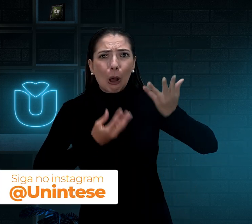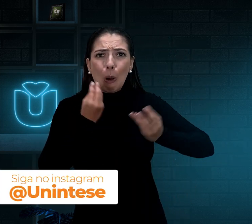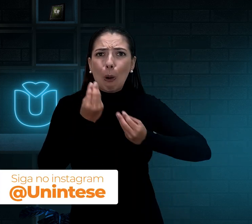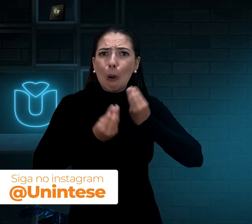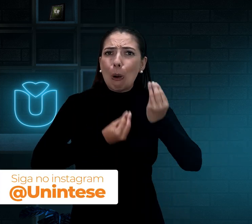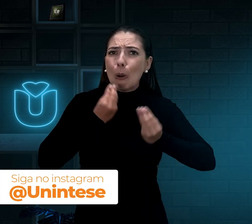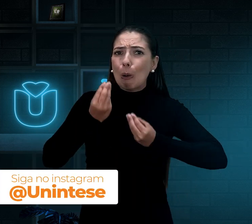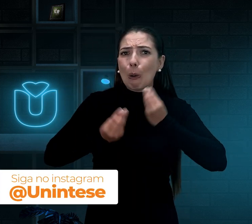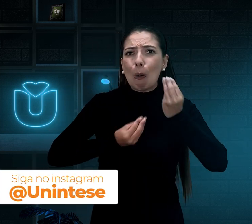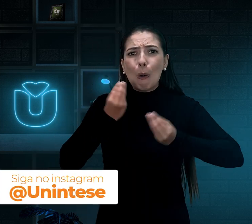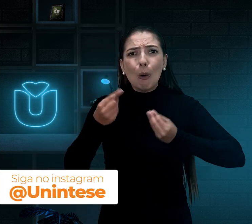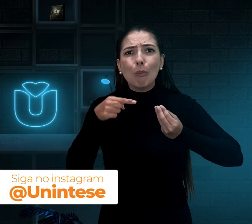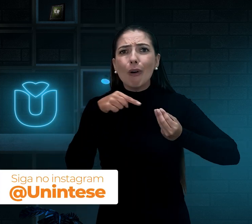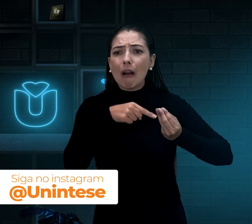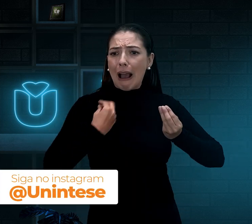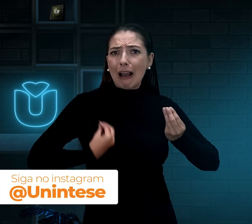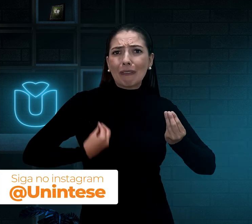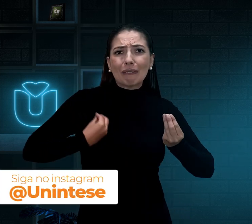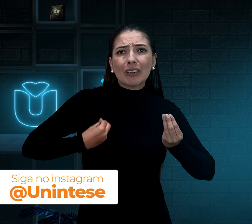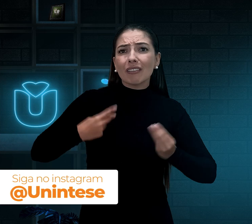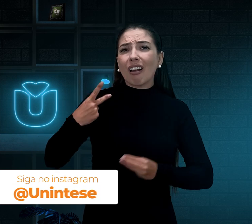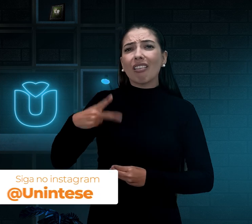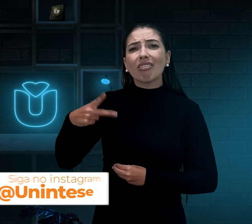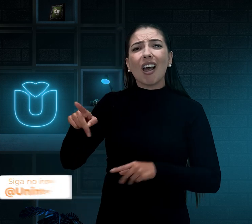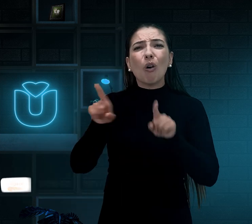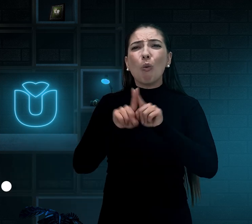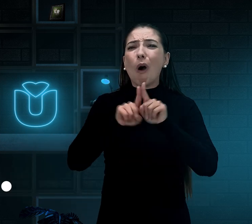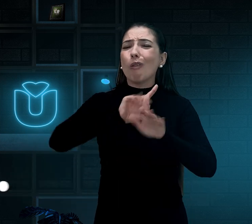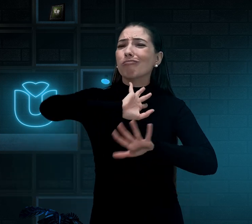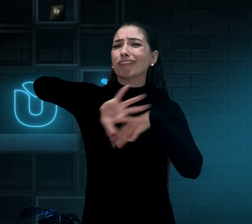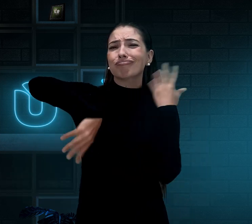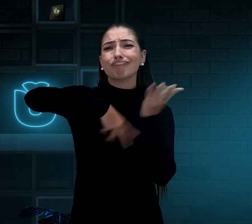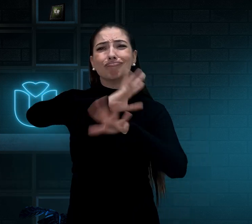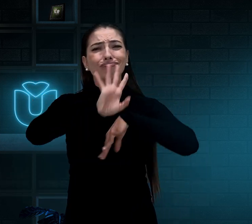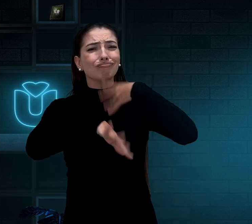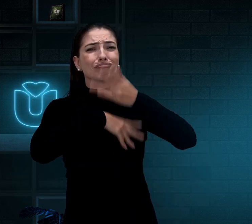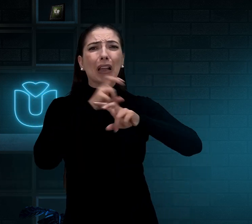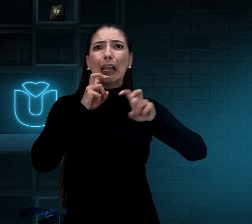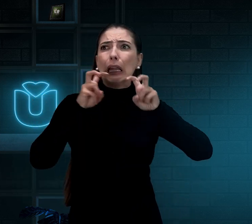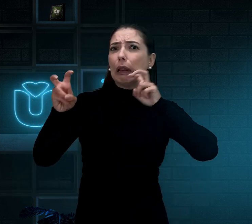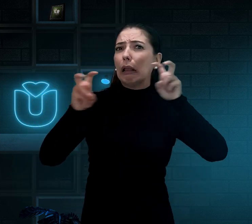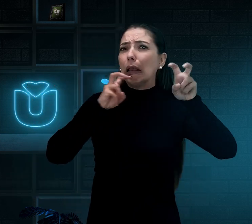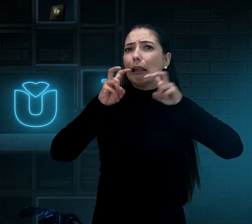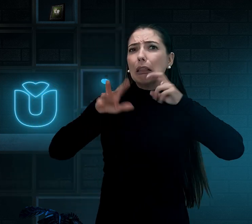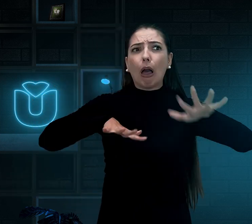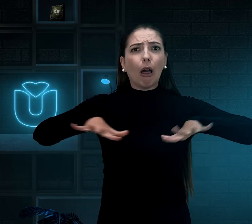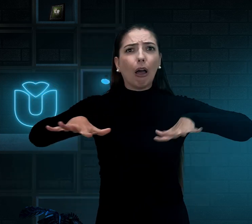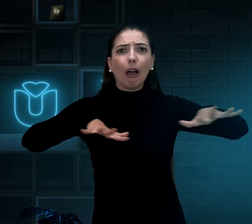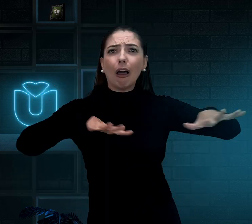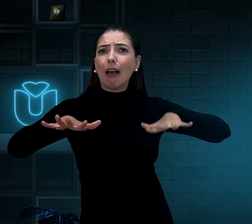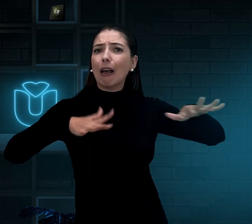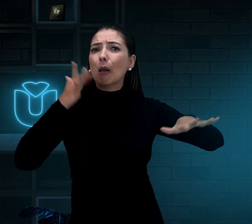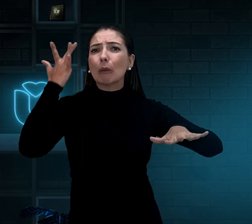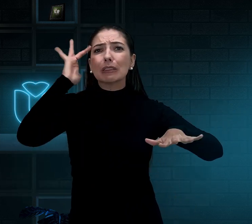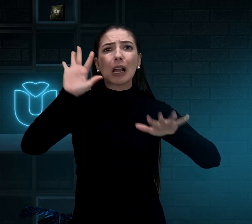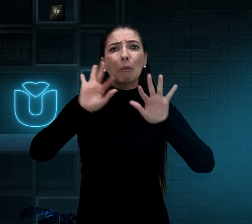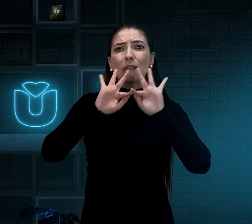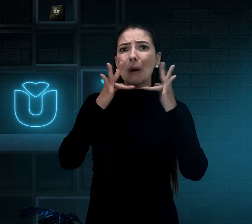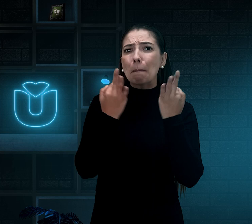Tinha uma grande dificuldade de como é que era a vida dela. Ela era muito agitada, gritava muito, não sabia